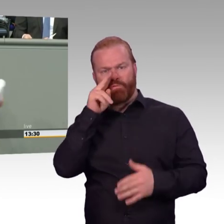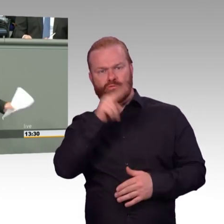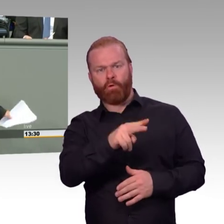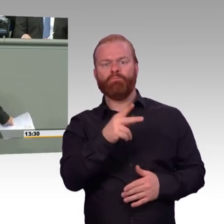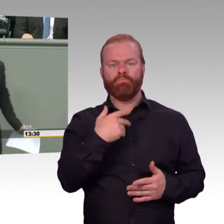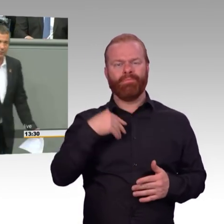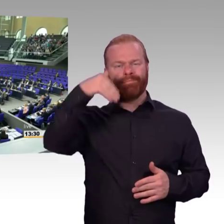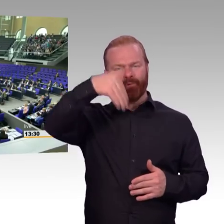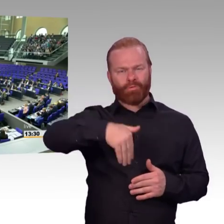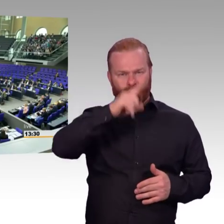alleine. Herzlichen Dank für Ihre Ordnung.